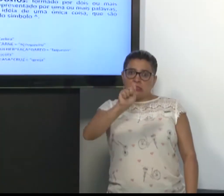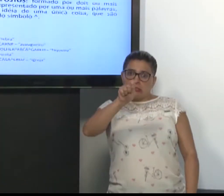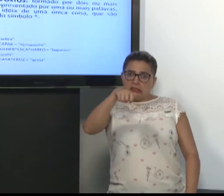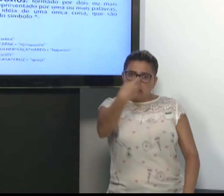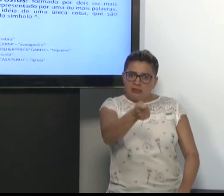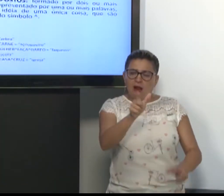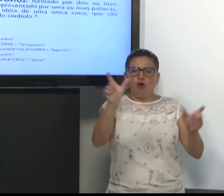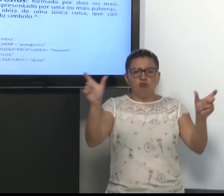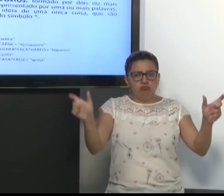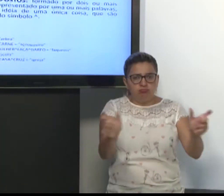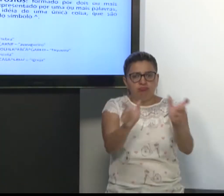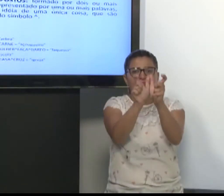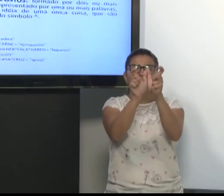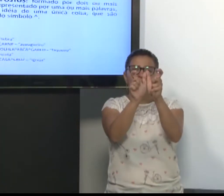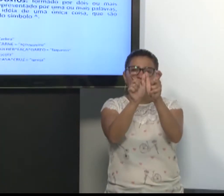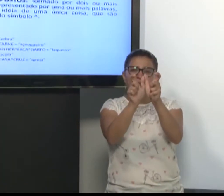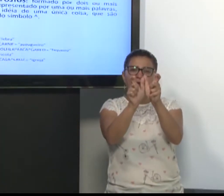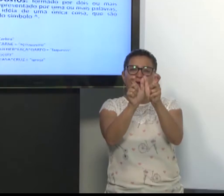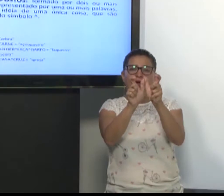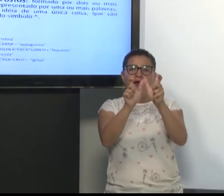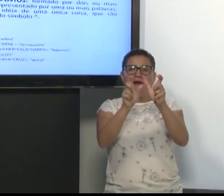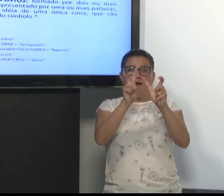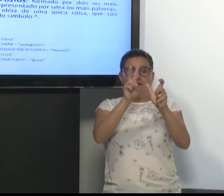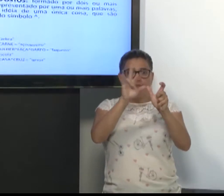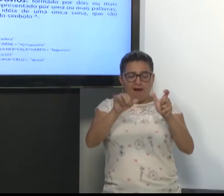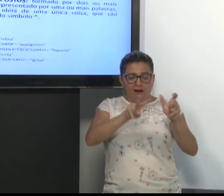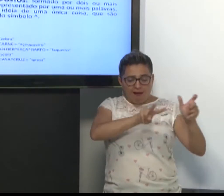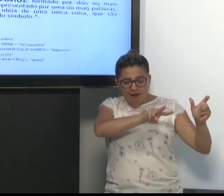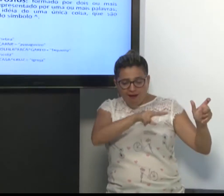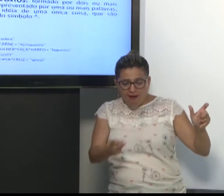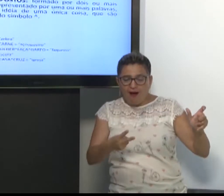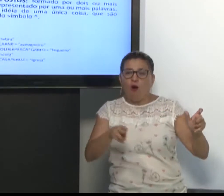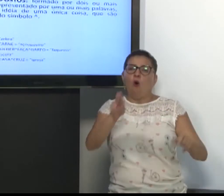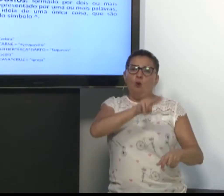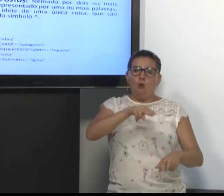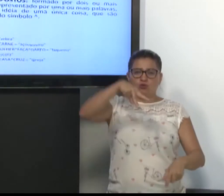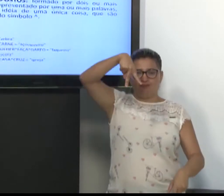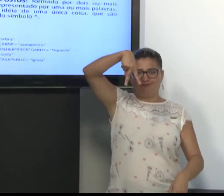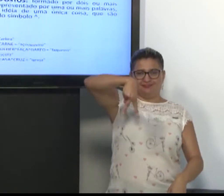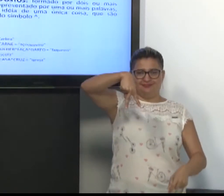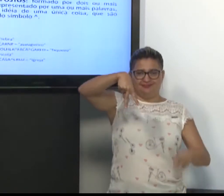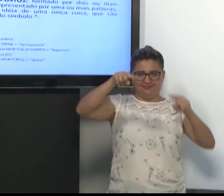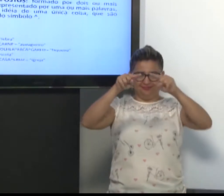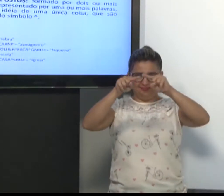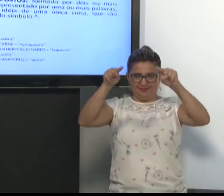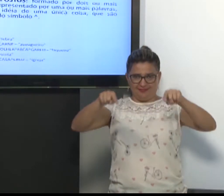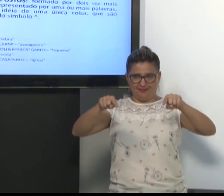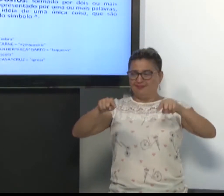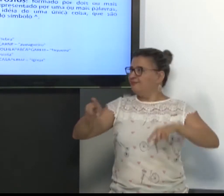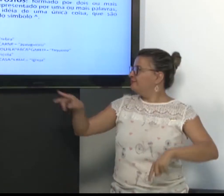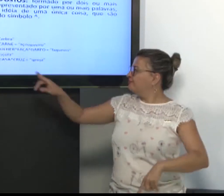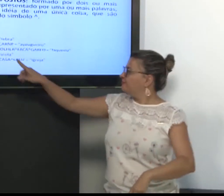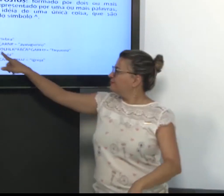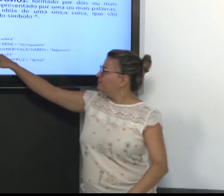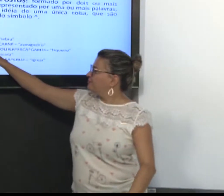também os sinais compostos. Que aí nós utilizamos esse símbolo para separar